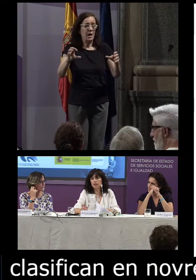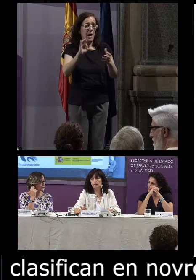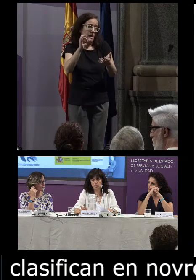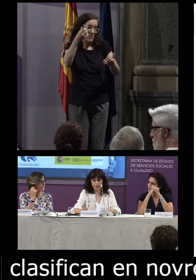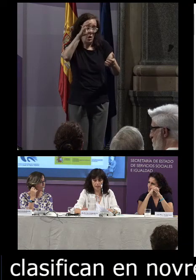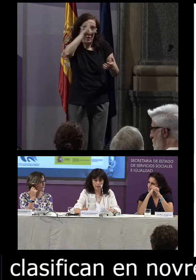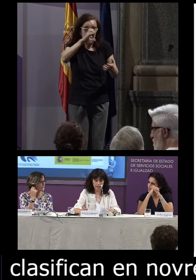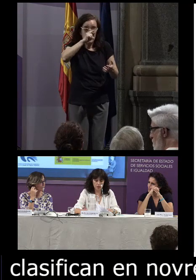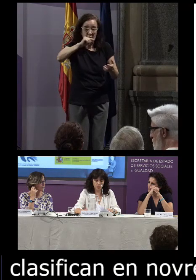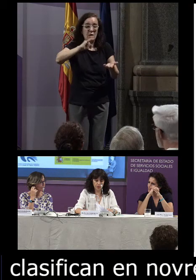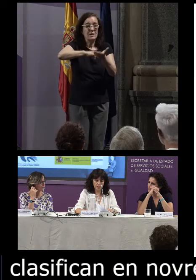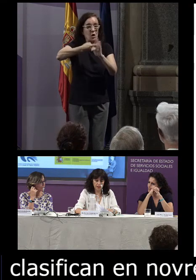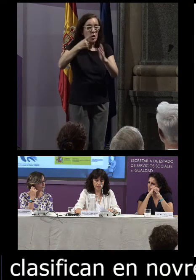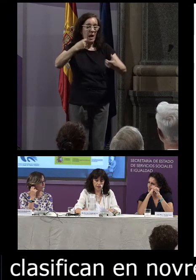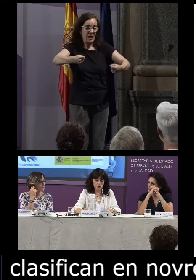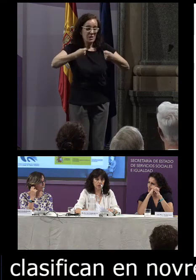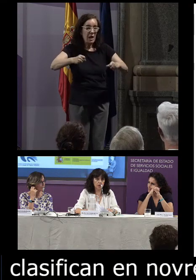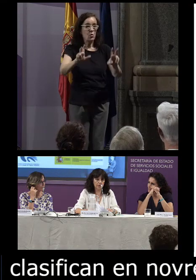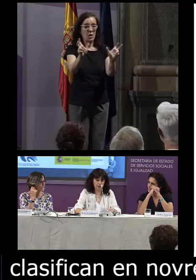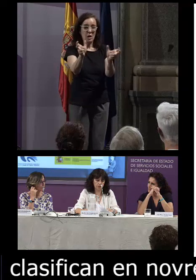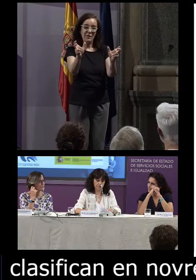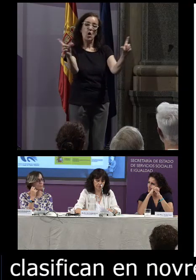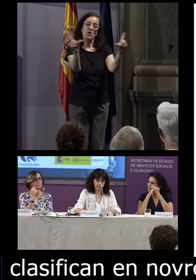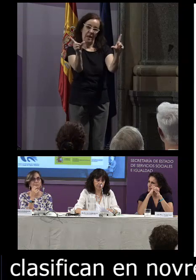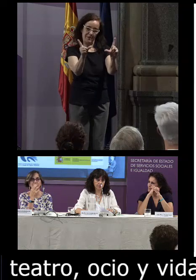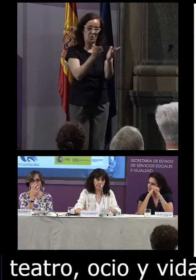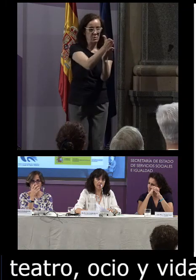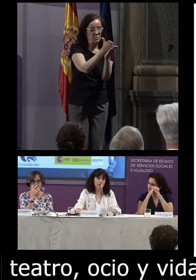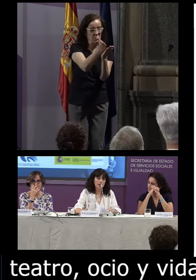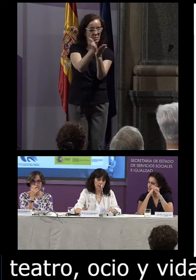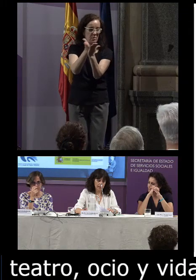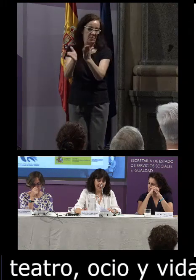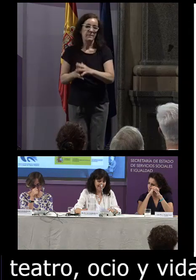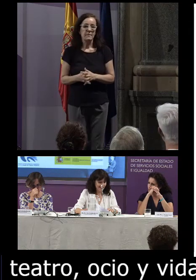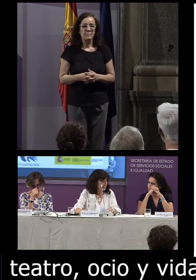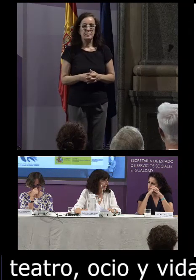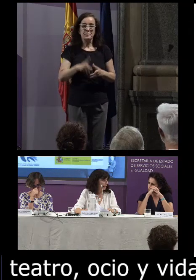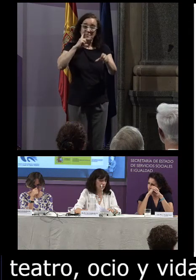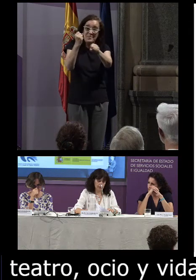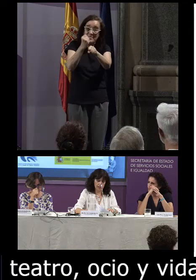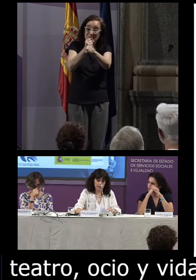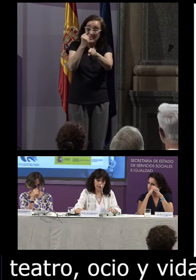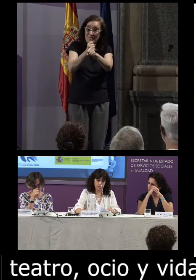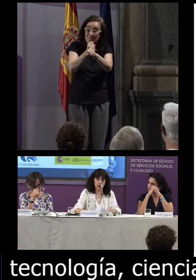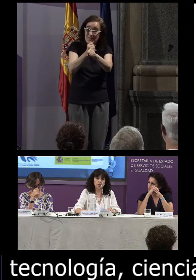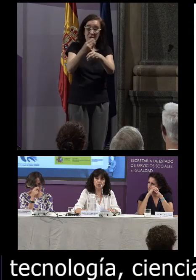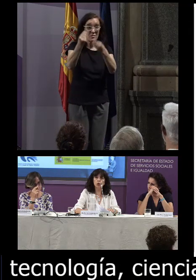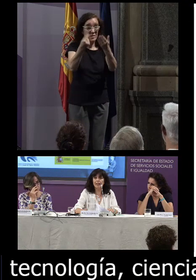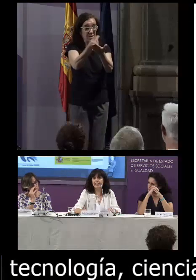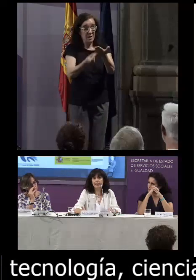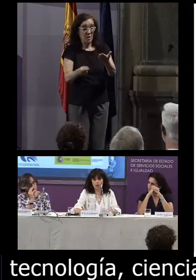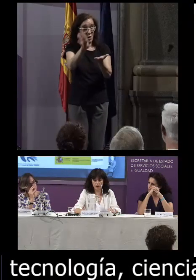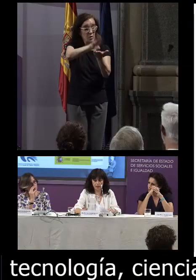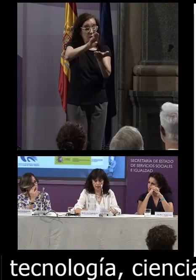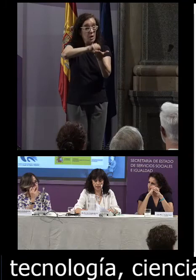tecnología salud radio o televisión la tarea que sigue al diseño del corpus